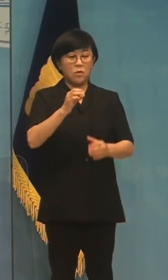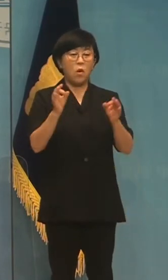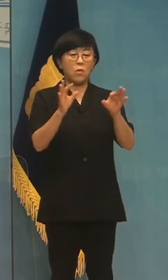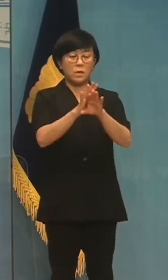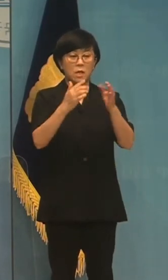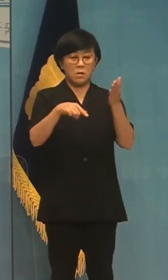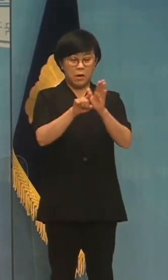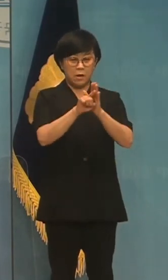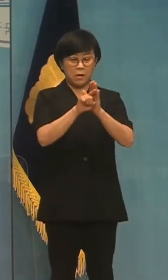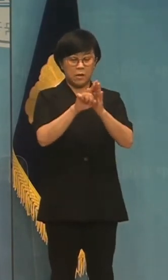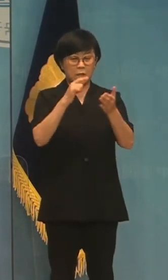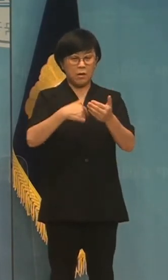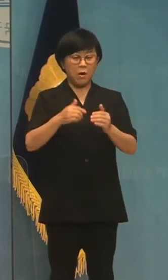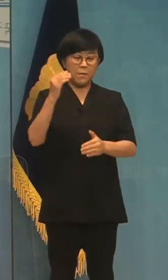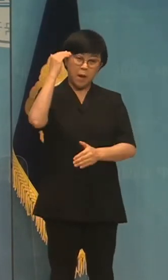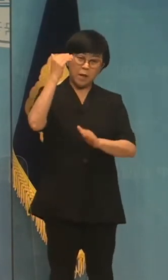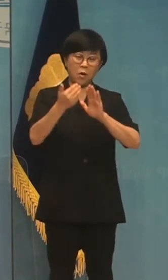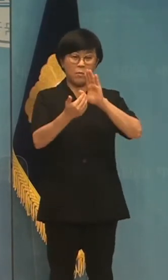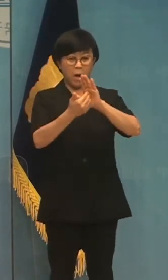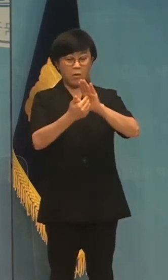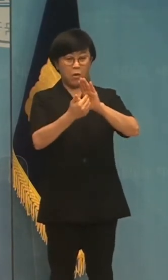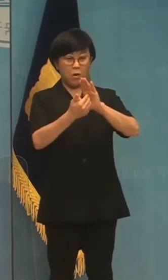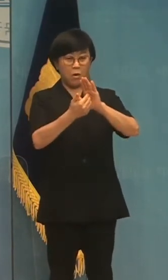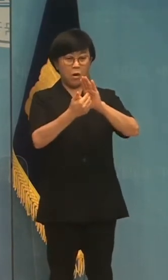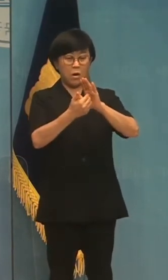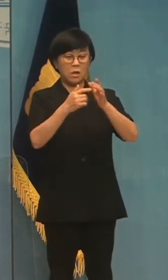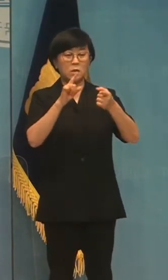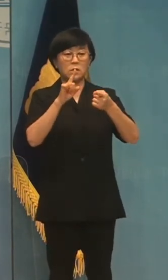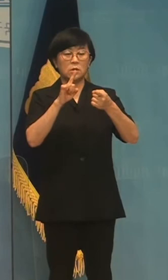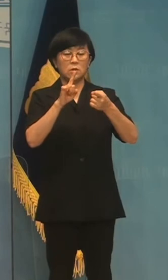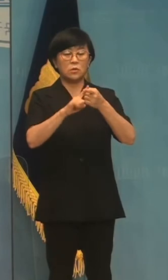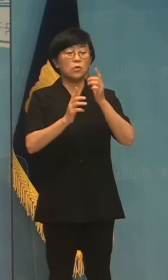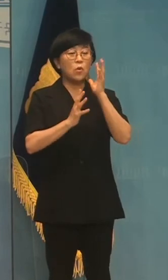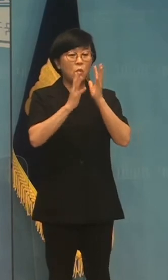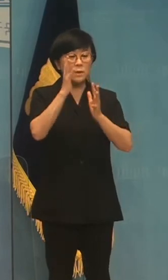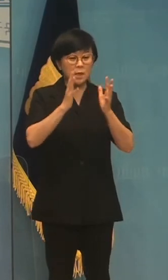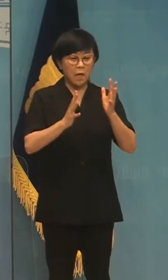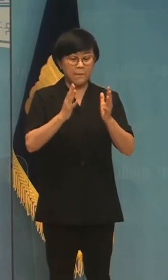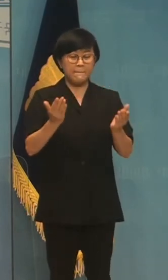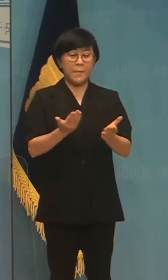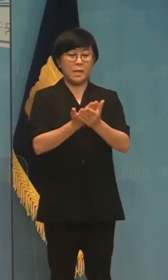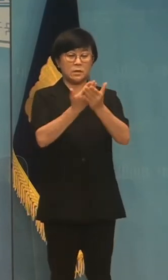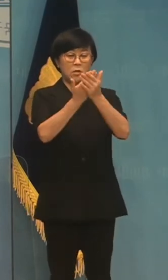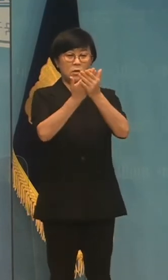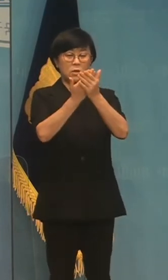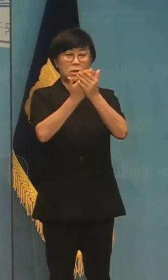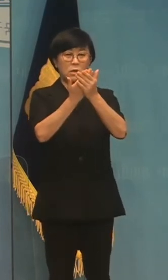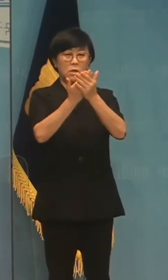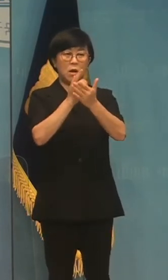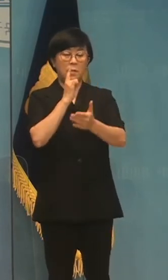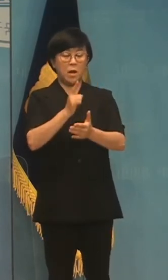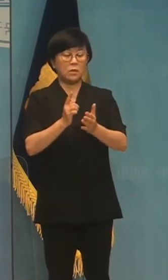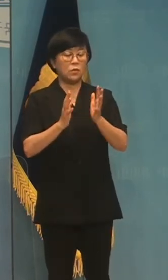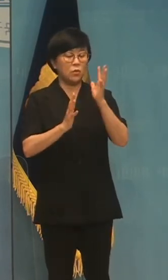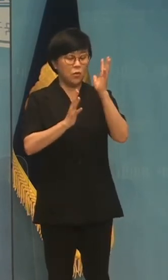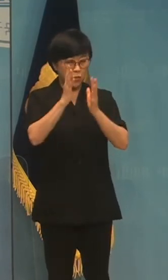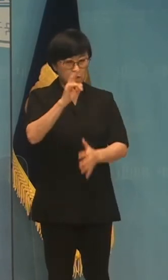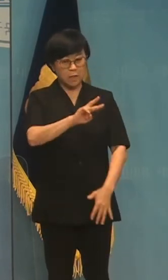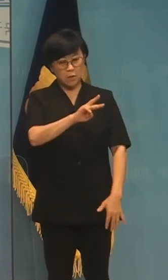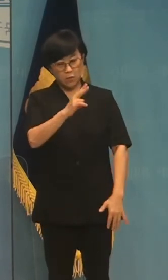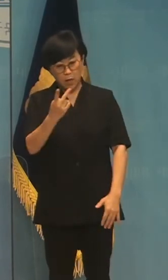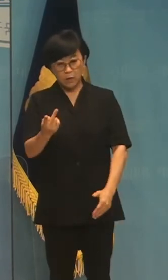길을 바로받고 그린워싱으로 이용될 수 있는 녹색성장이란 명언을 녹색전환으로